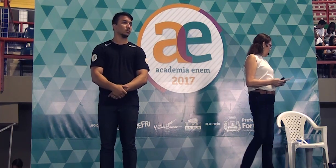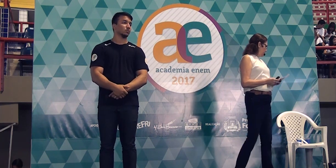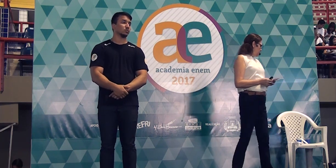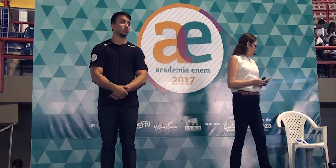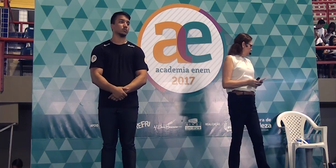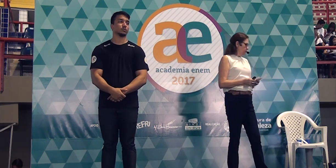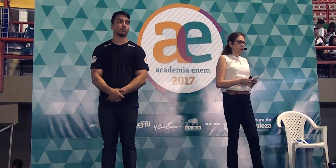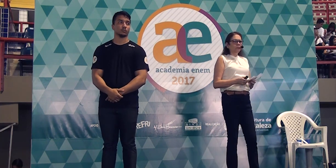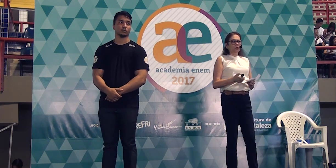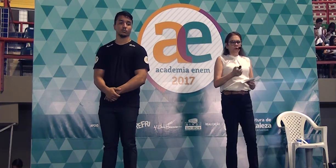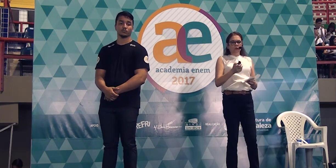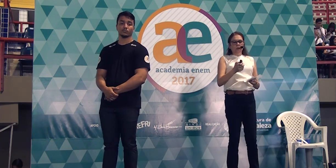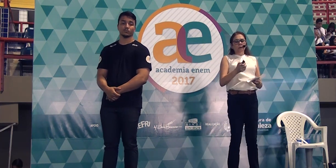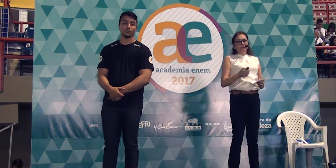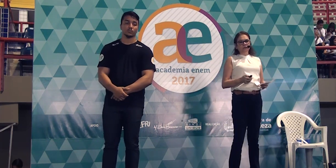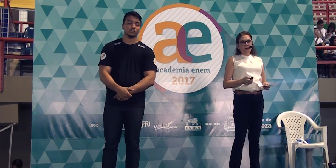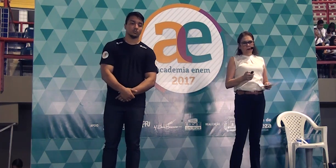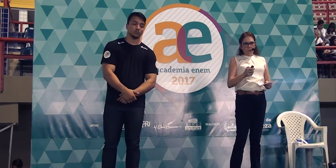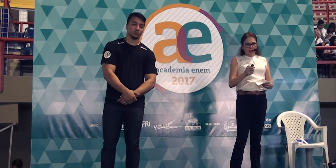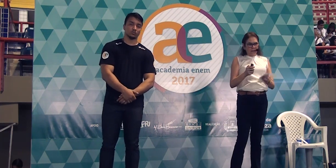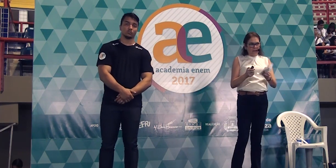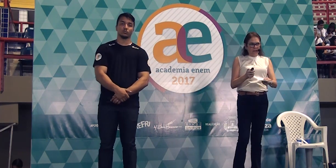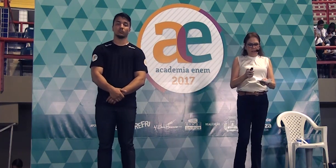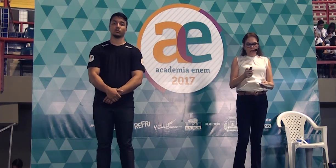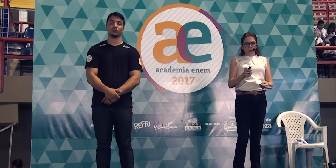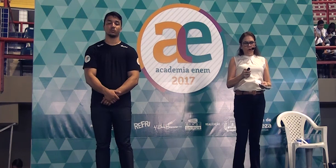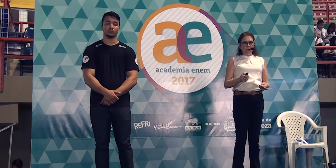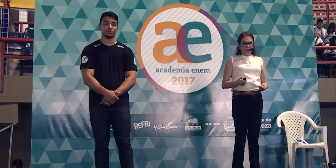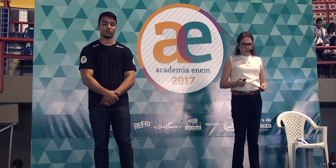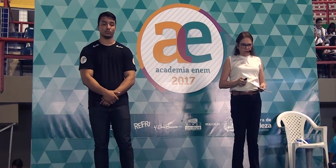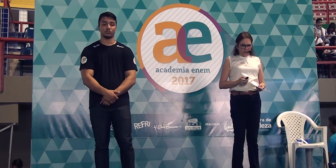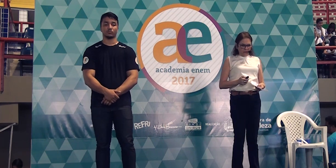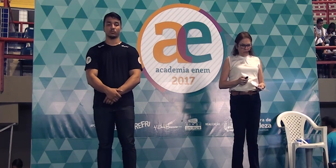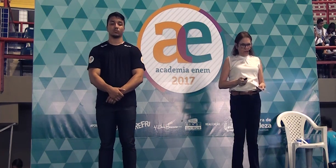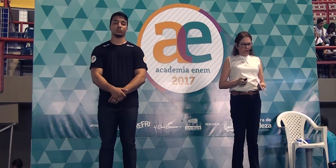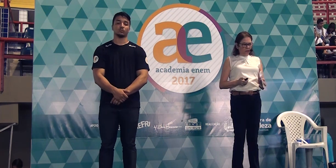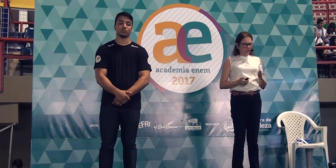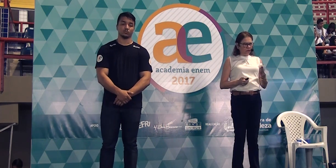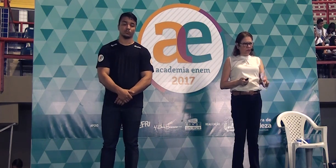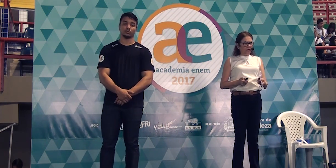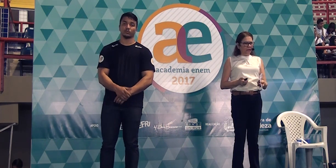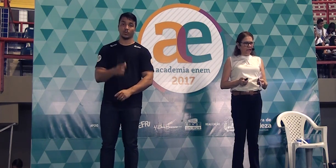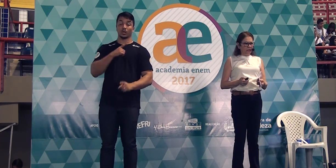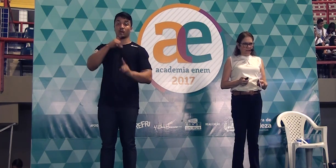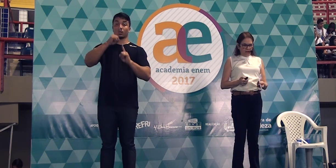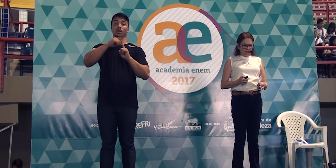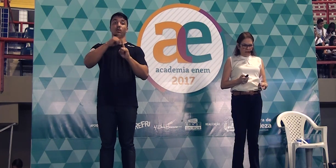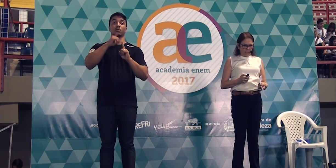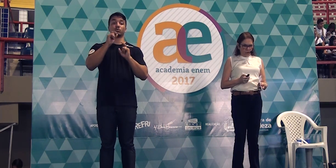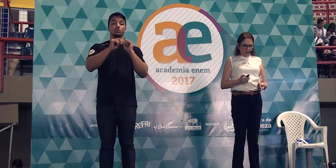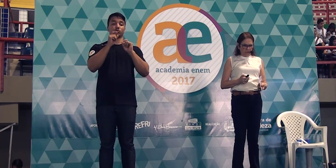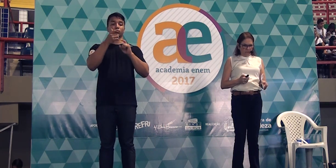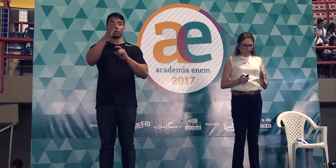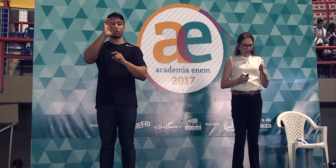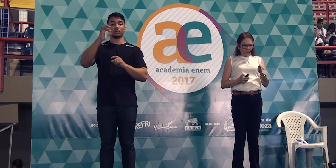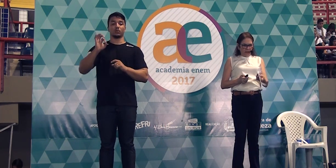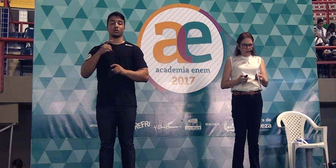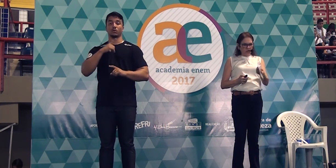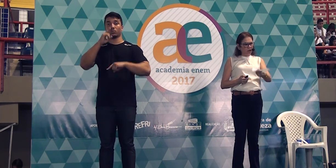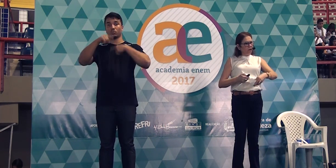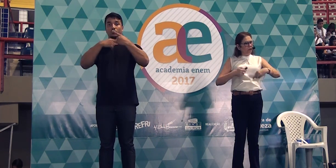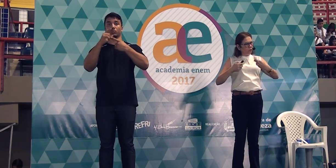tá pode pronto pessoal aqui eu coloquei os dez modelos o que é que iria ter depois